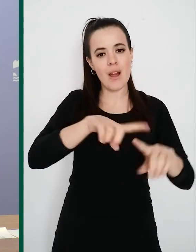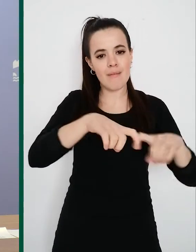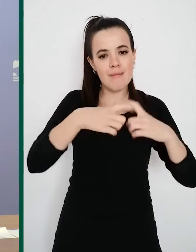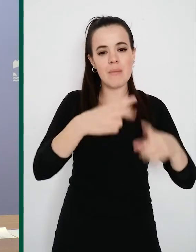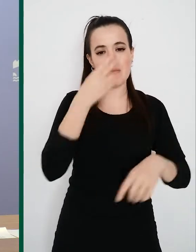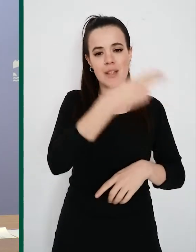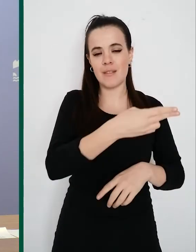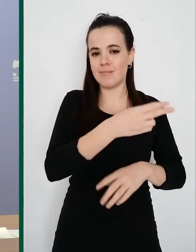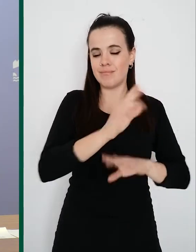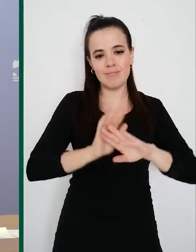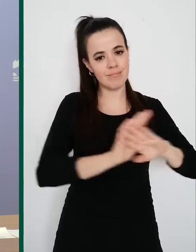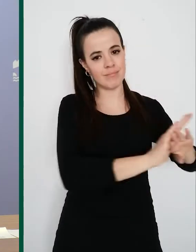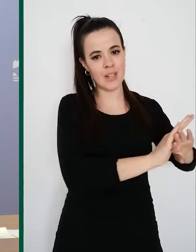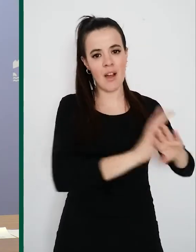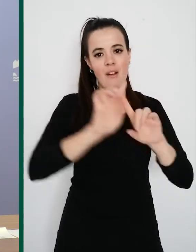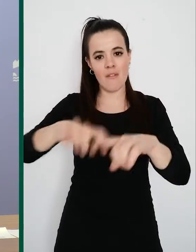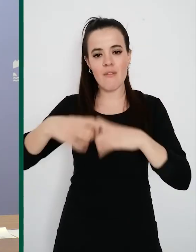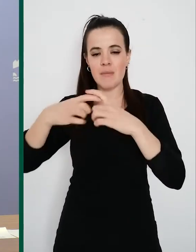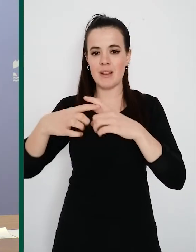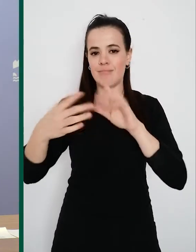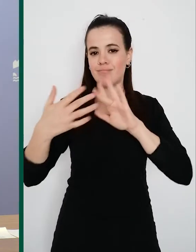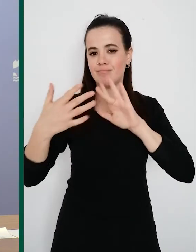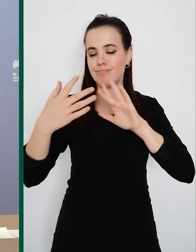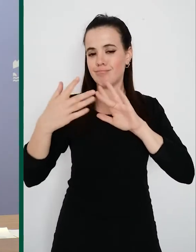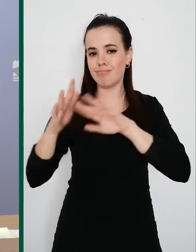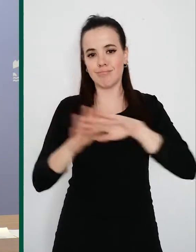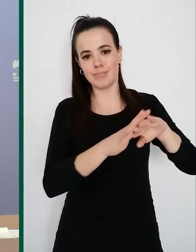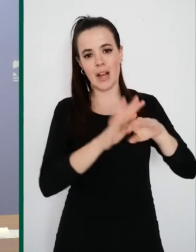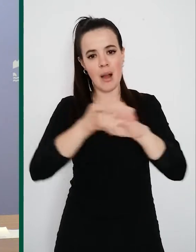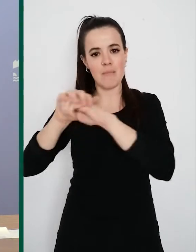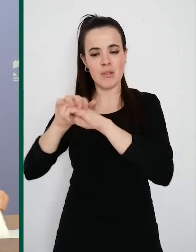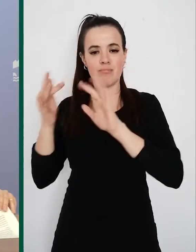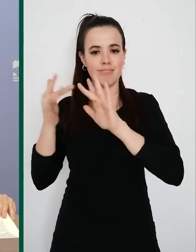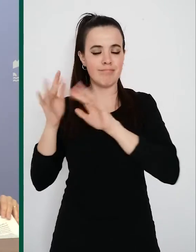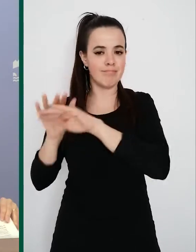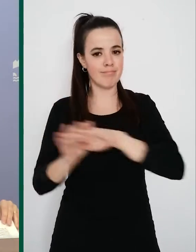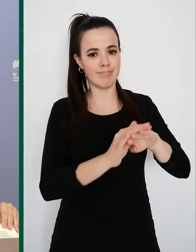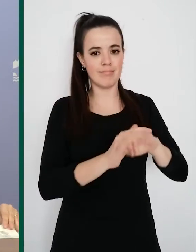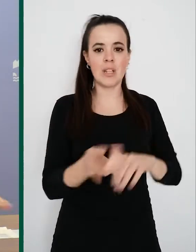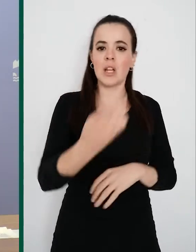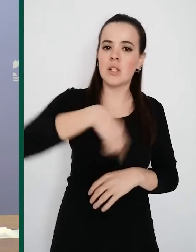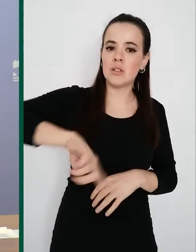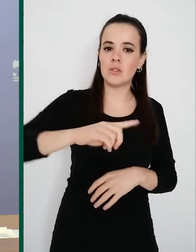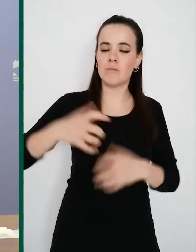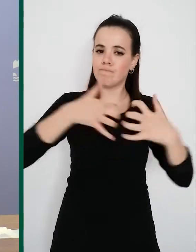con nuestros familiares o con nuestros amigos. Y luchamos como profesionales de la salud, todos juntos,